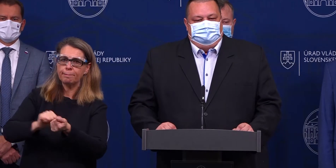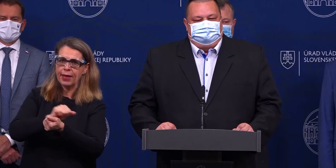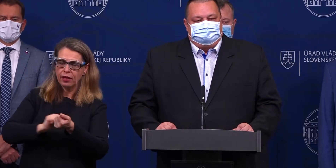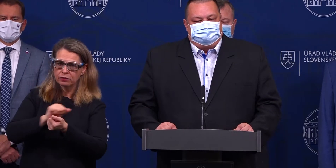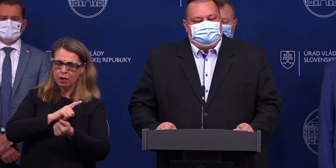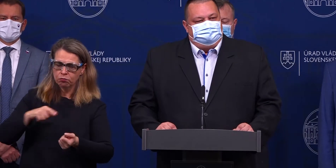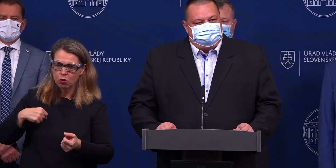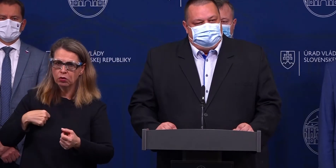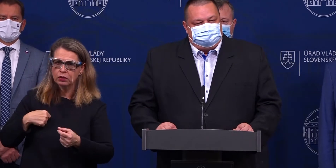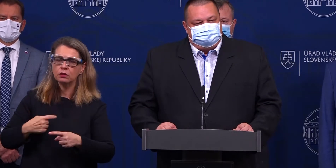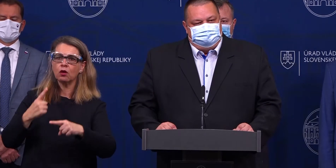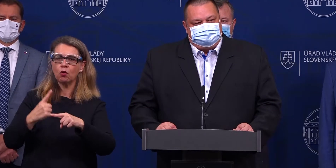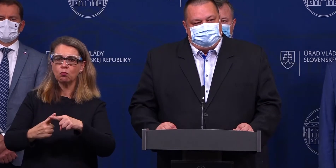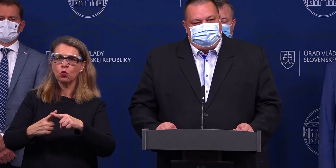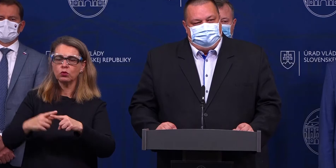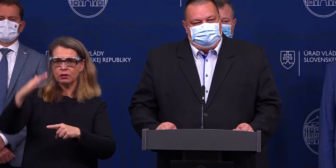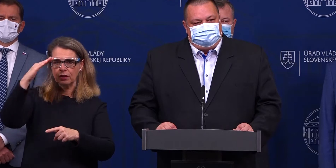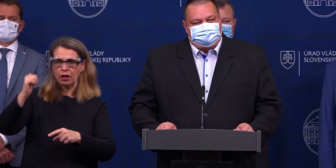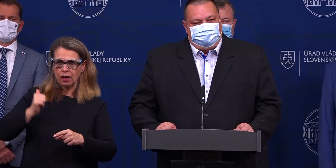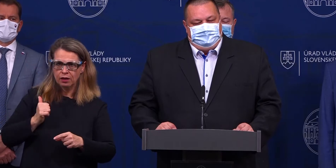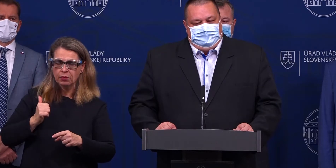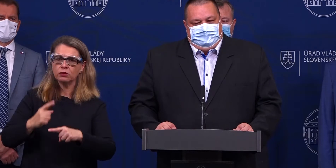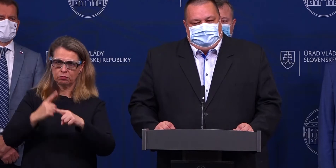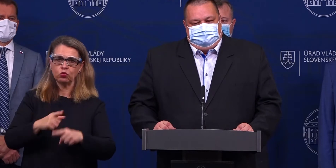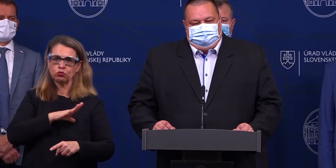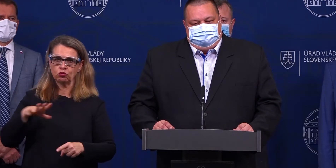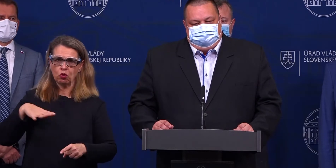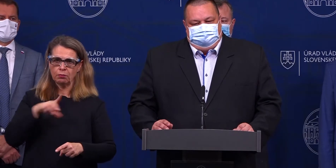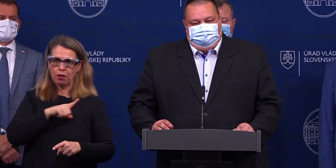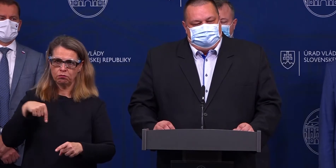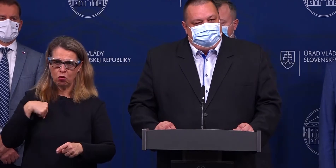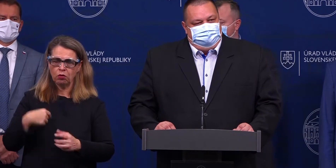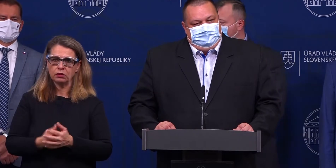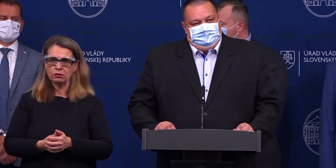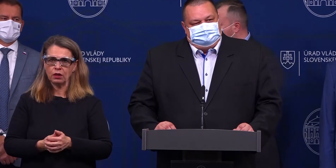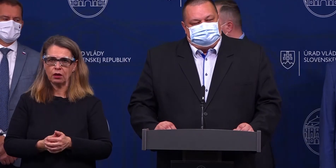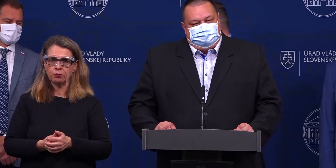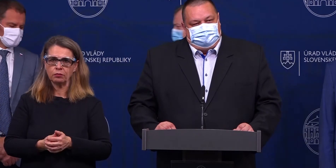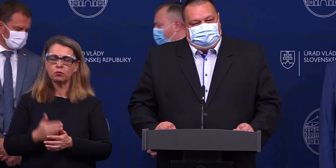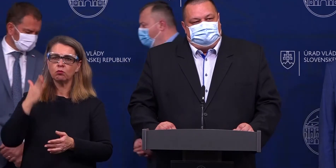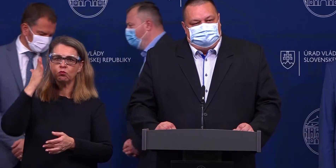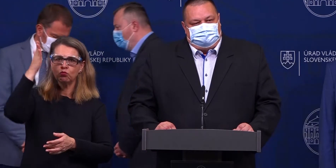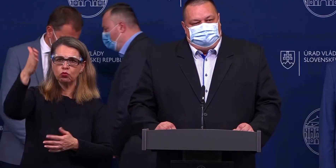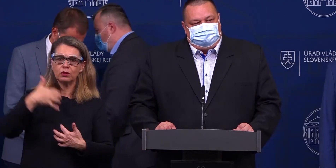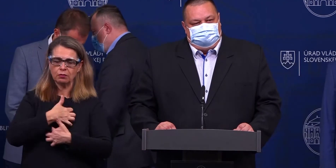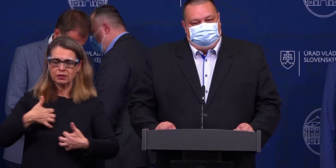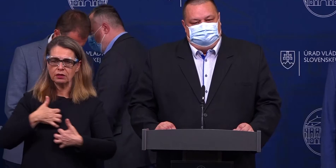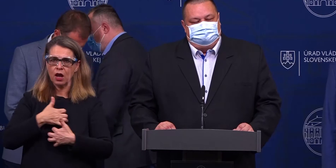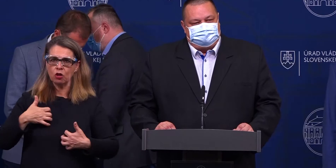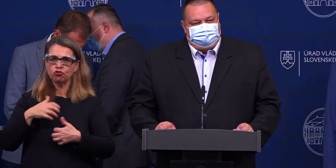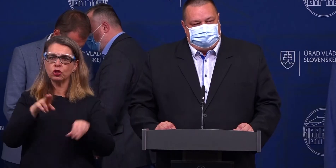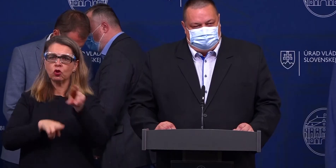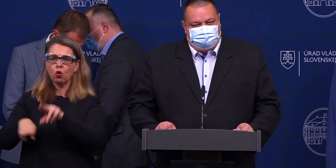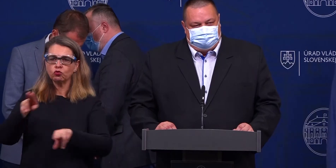príslušníkov ozbrených Sýlu SR. Takže budeme sa snažiť aj kontrolovať